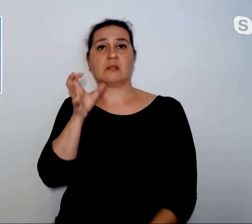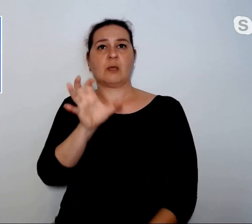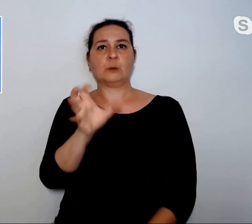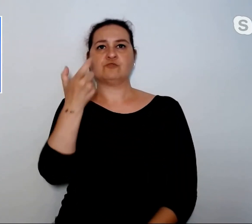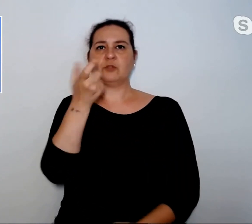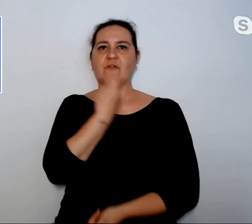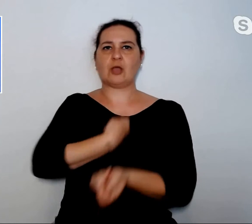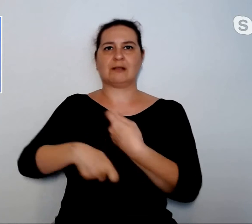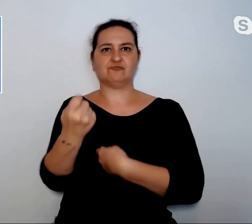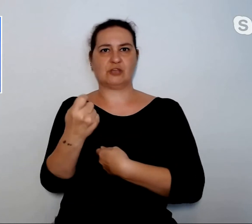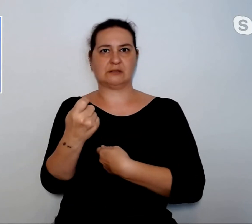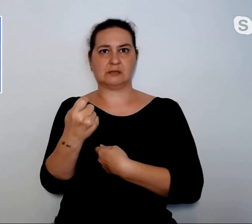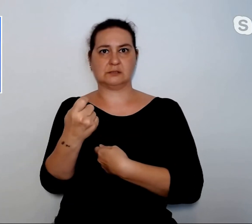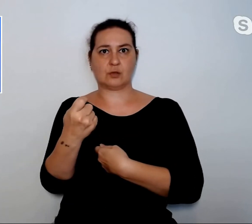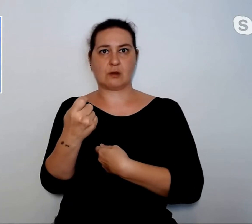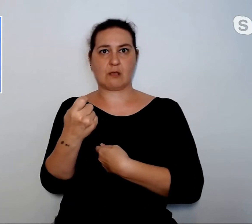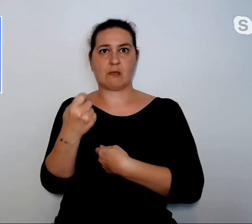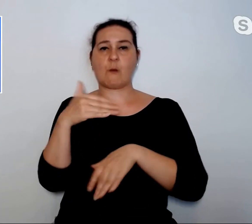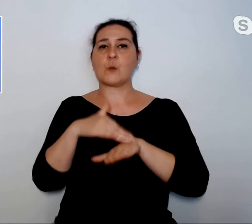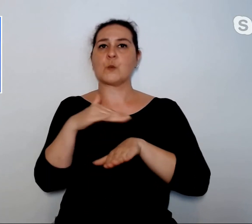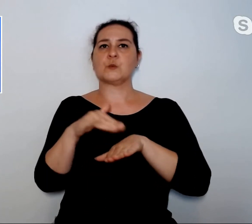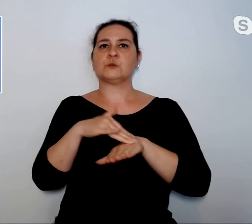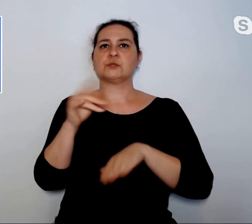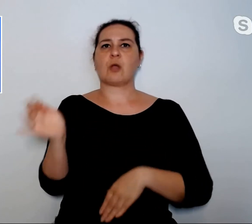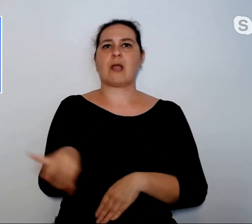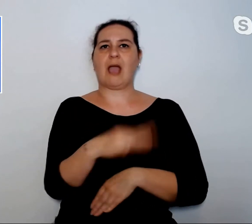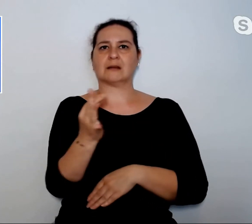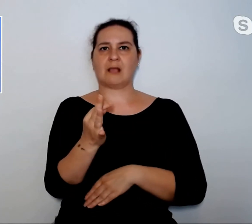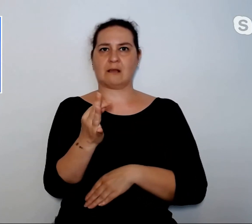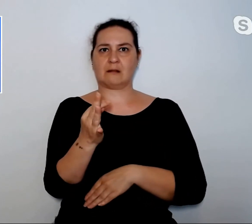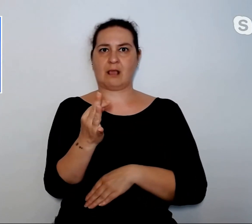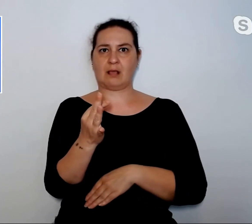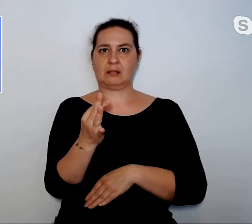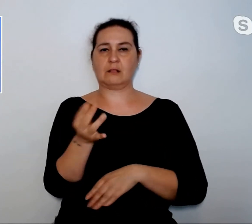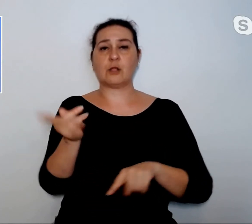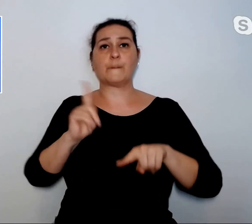in debito utilizzo di carte di credito e guida in stato di ebrezza.